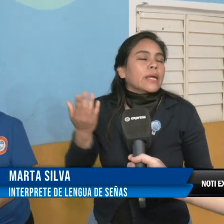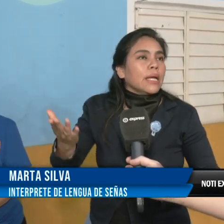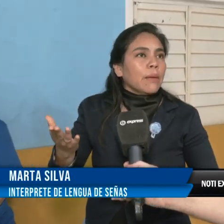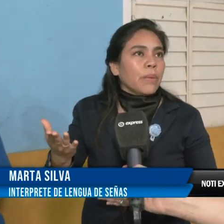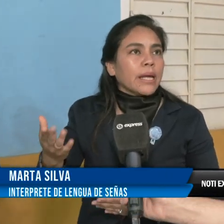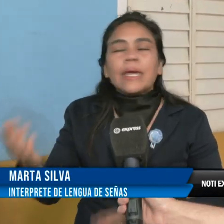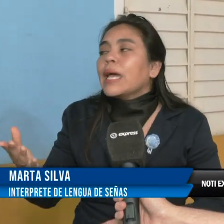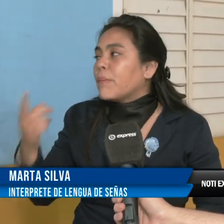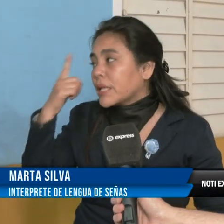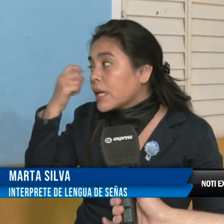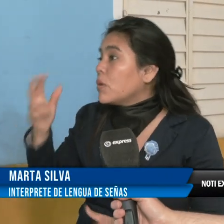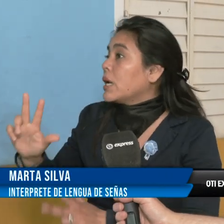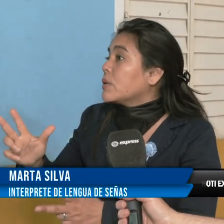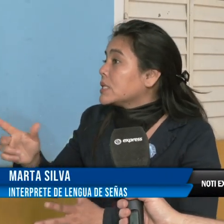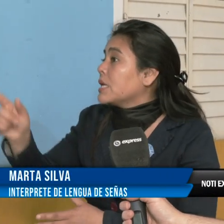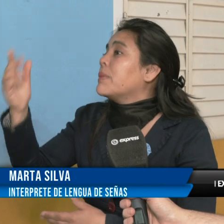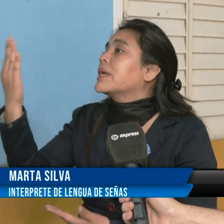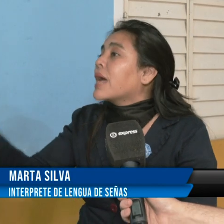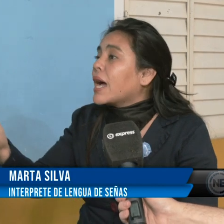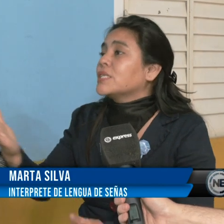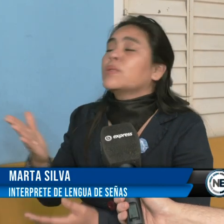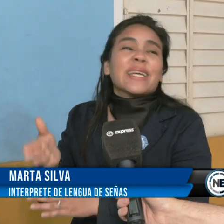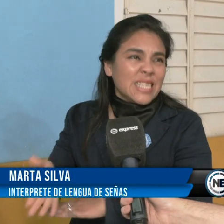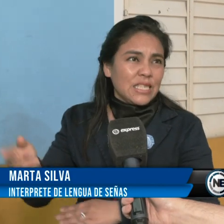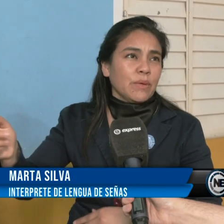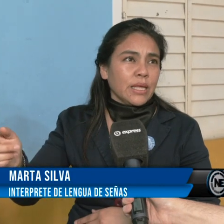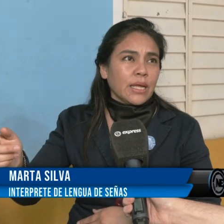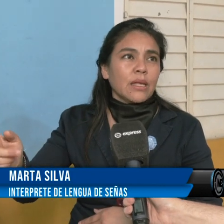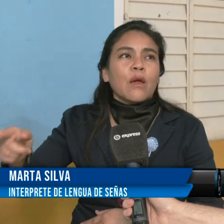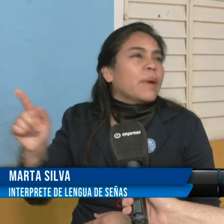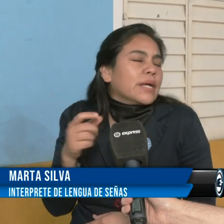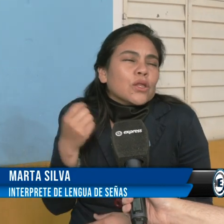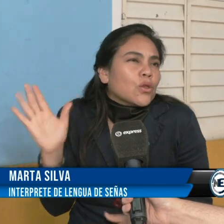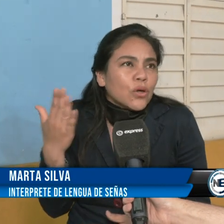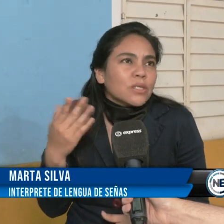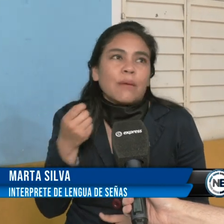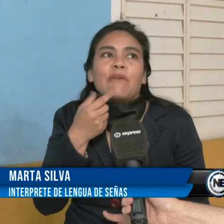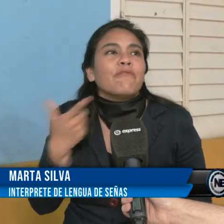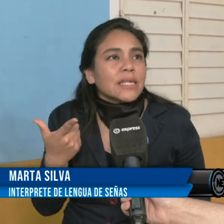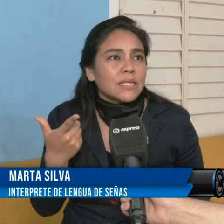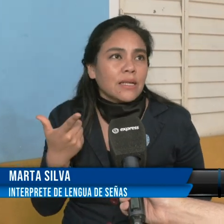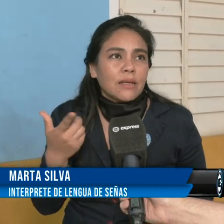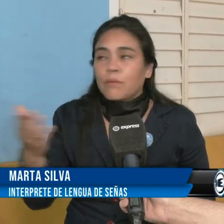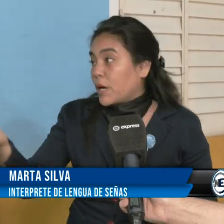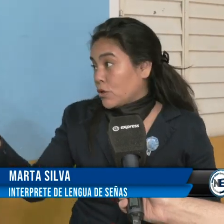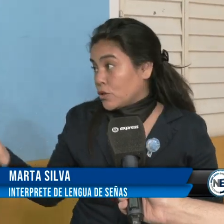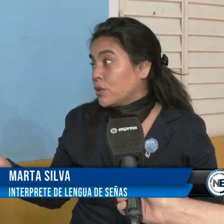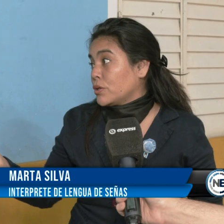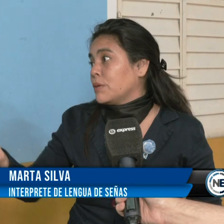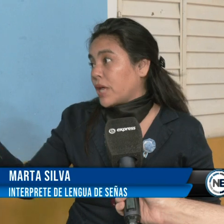qué aprendemos la lengua de señas? Para que haya una accesibilidad, para que todo sea más fácil. Para nosotros y para